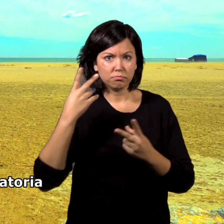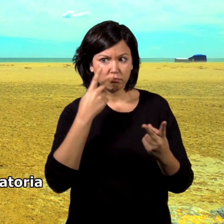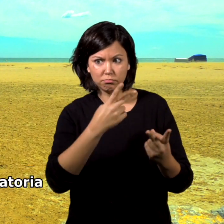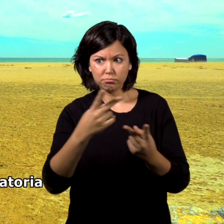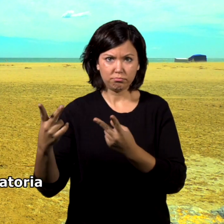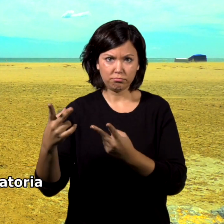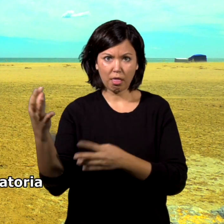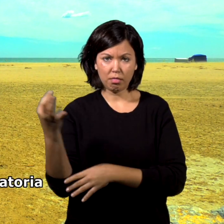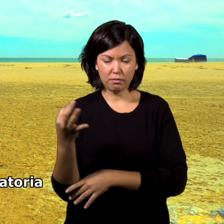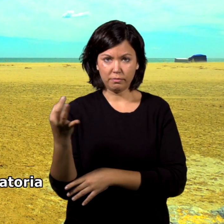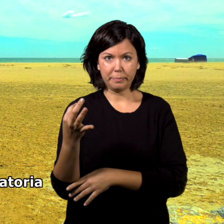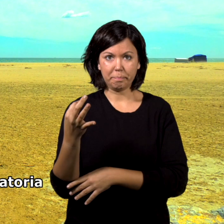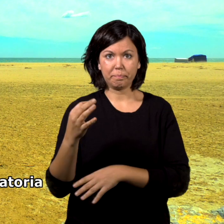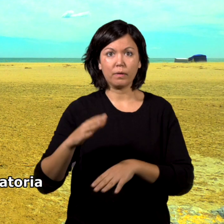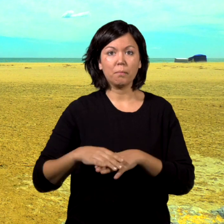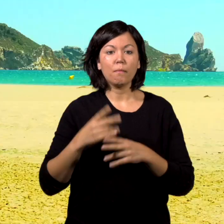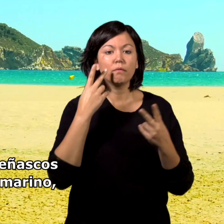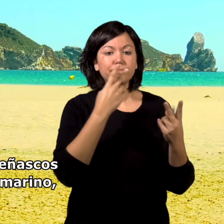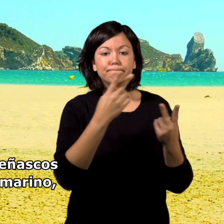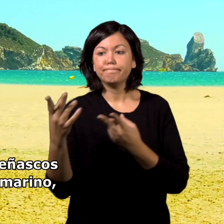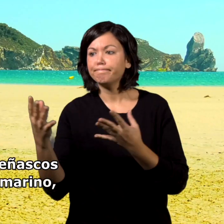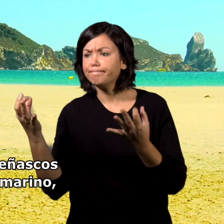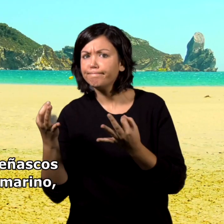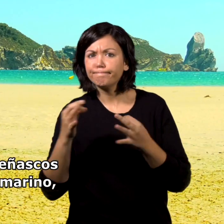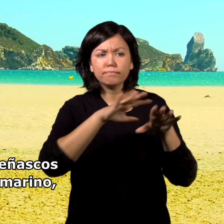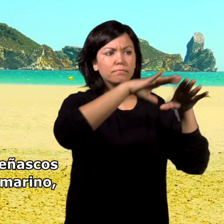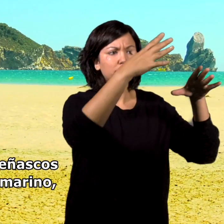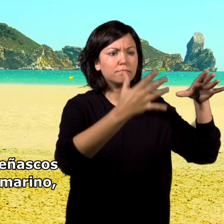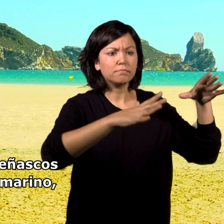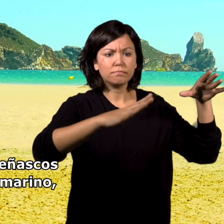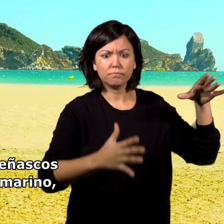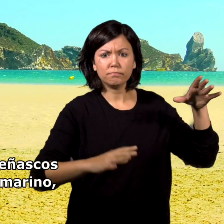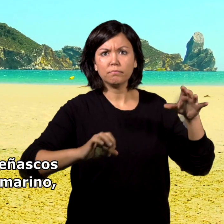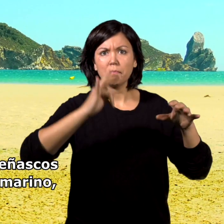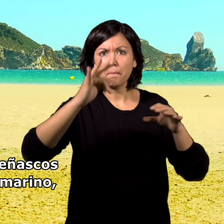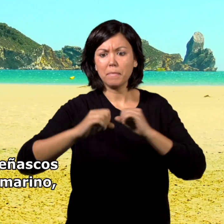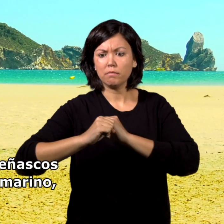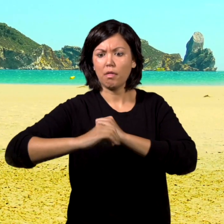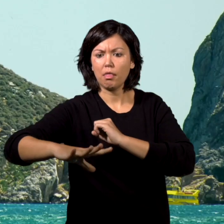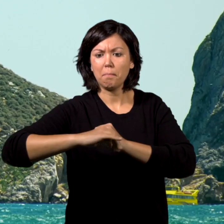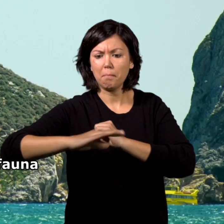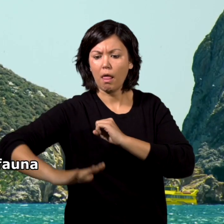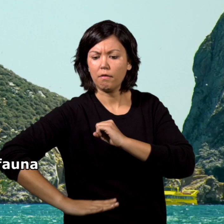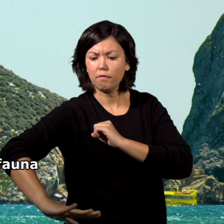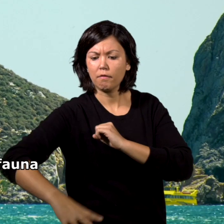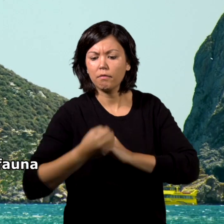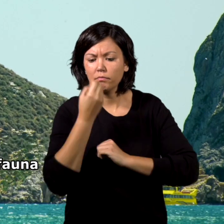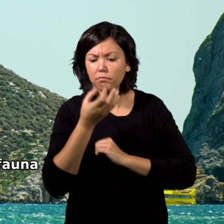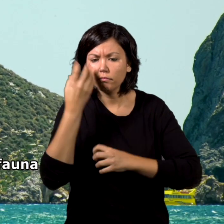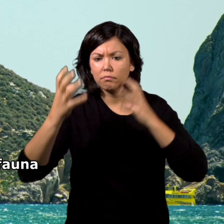visita es prácticamente obligatoria para contemplar los peñascos y la belleza del fondo marino, así como la flora y fauna